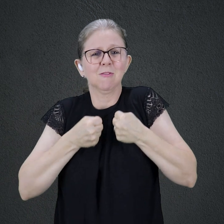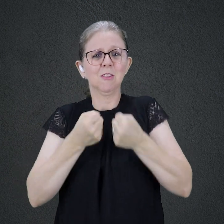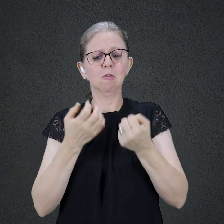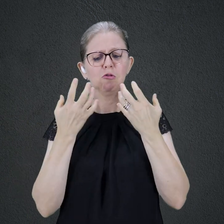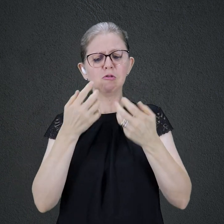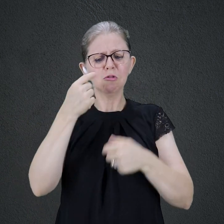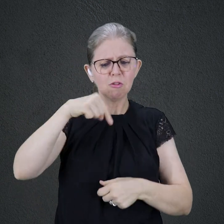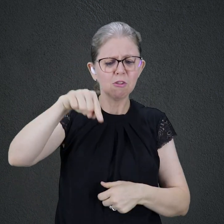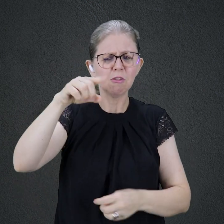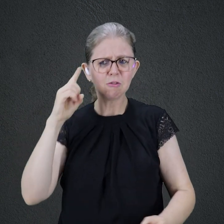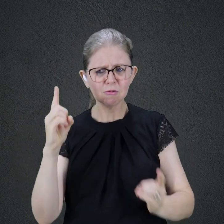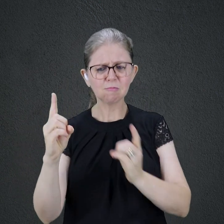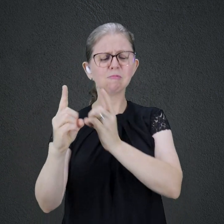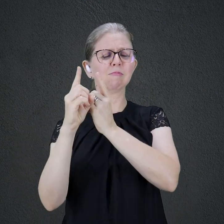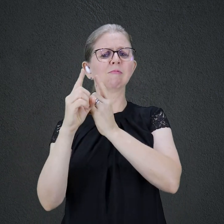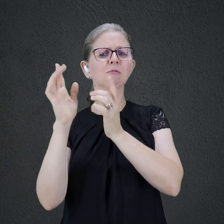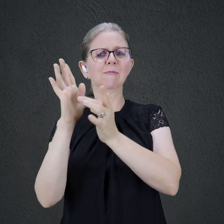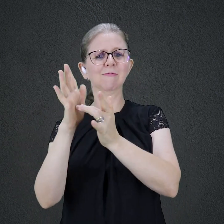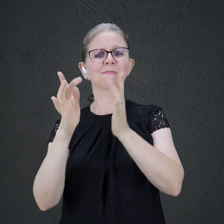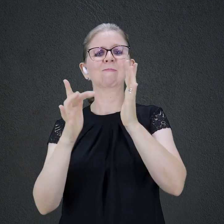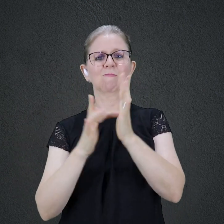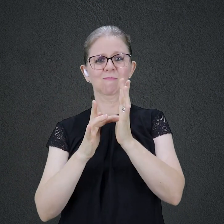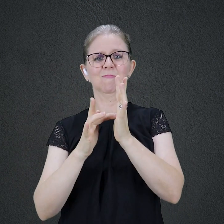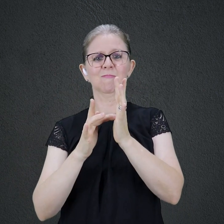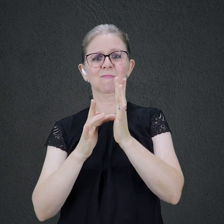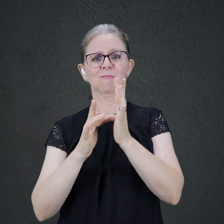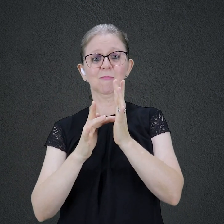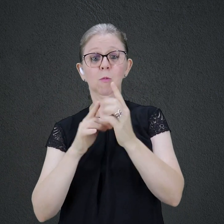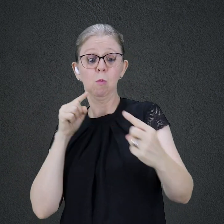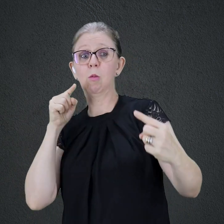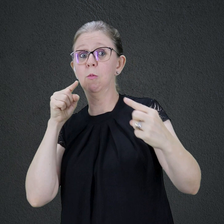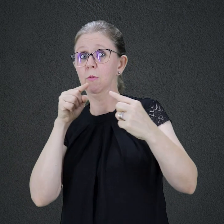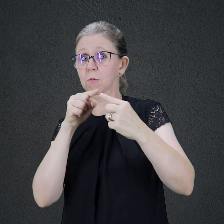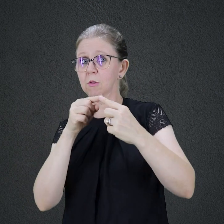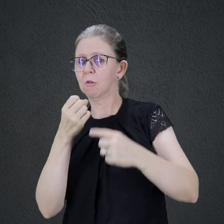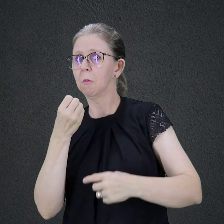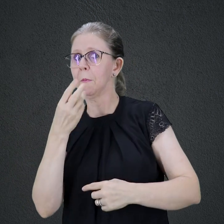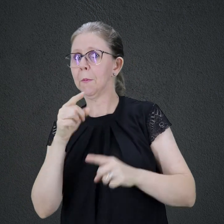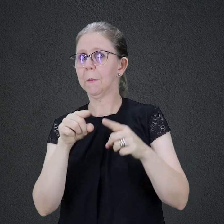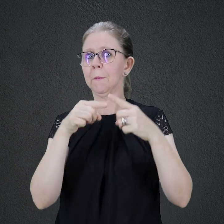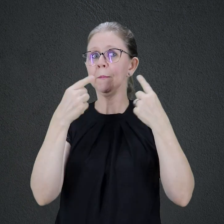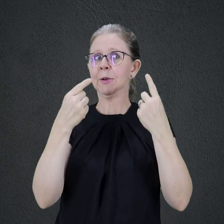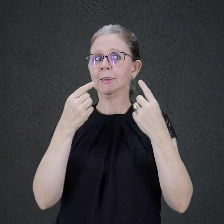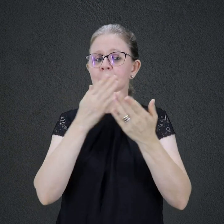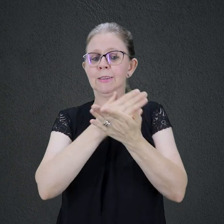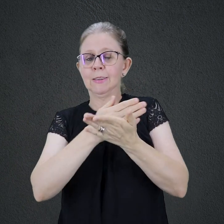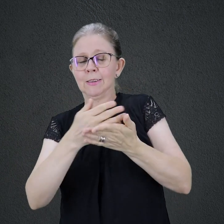águas. Um belo objetivo. Mas, quando começou a prestar mais atenção ao vento do que a Jesus,